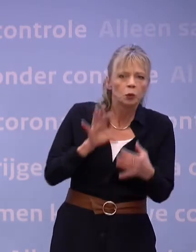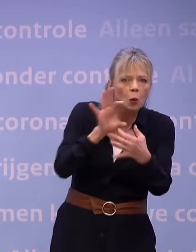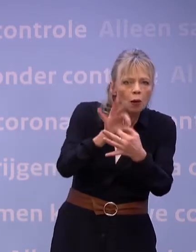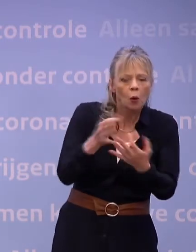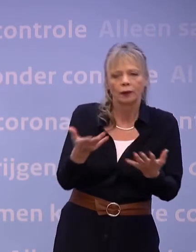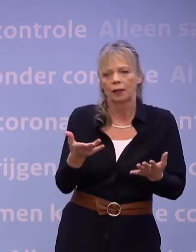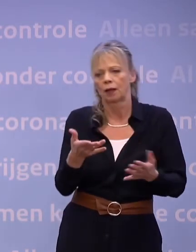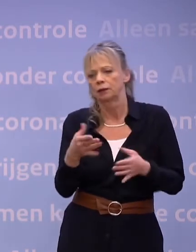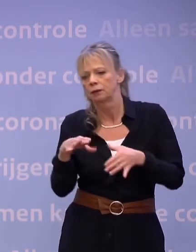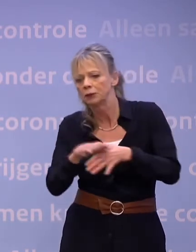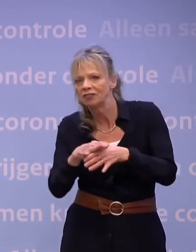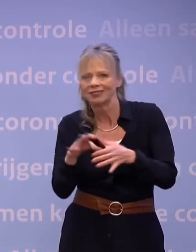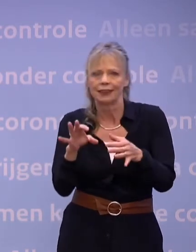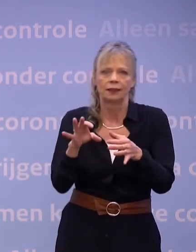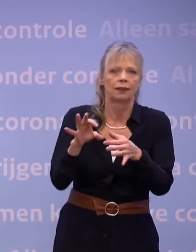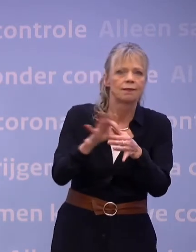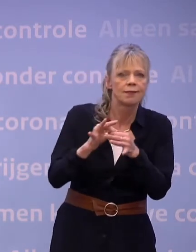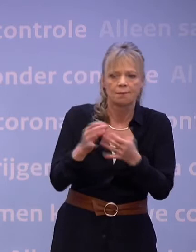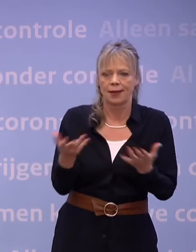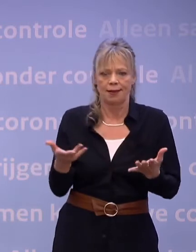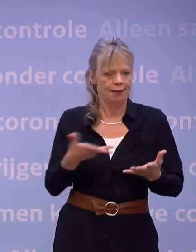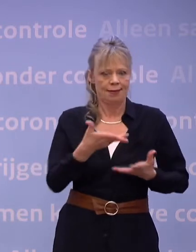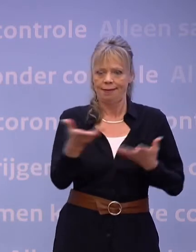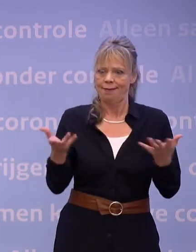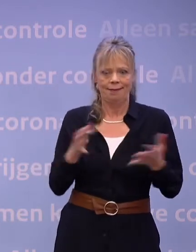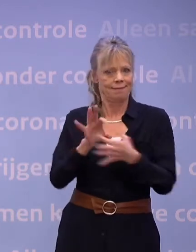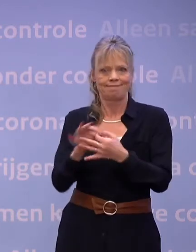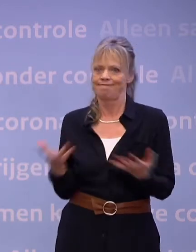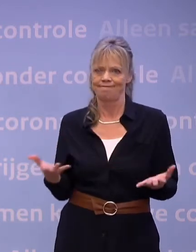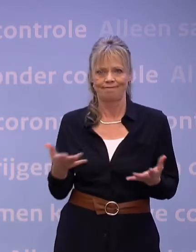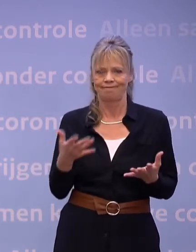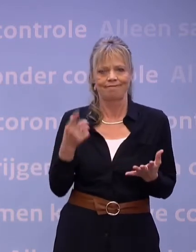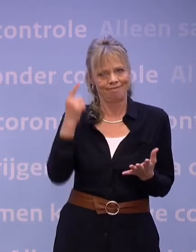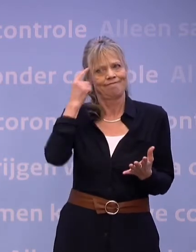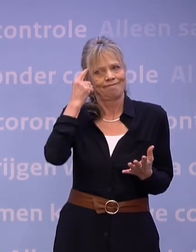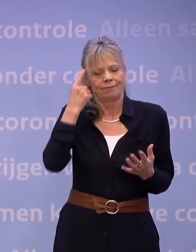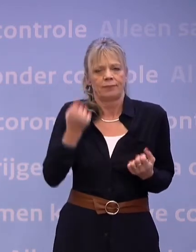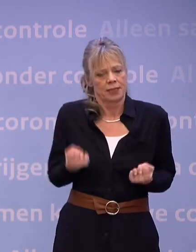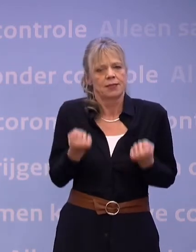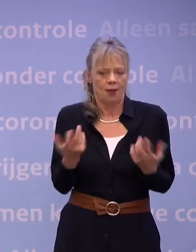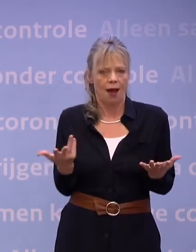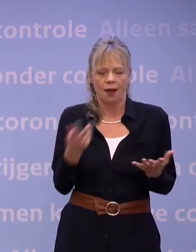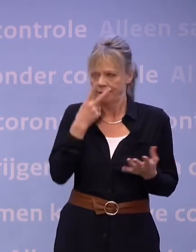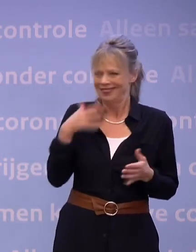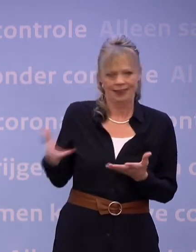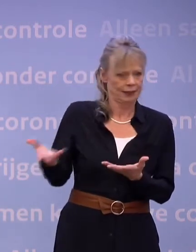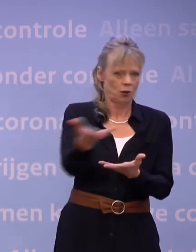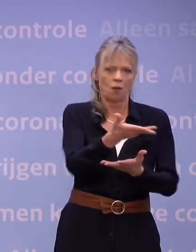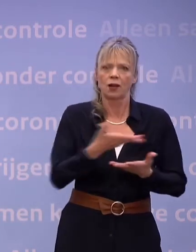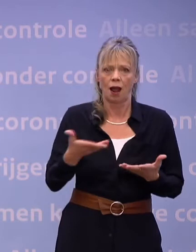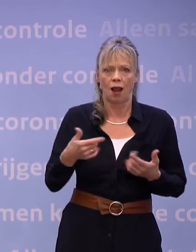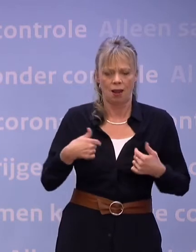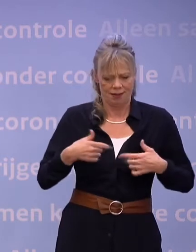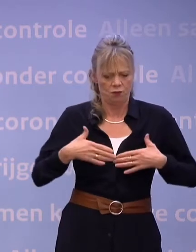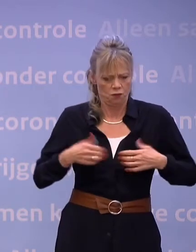missen... ...en het mentaal zwaar hebben. We zien het allemaal om ons heen gebeuren en we voelen het misschien ook zelf.